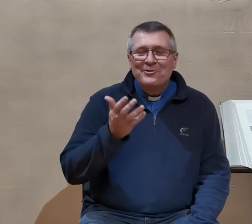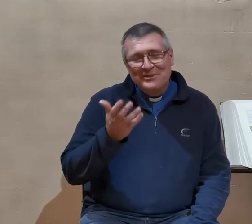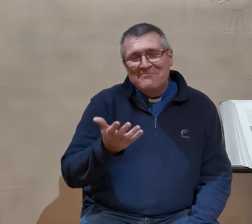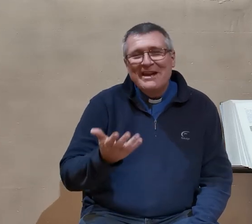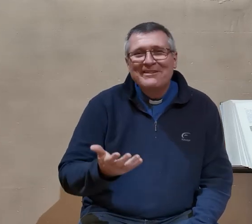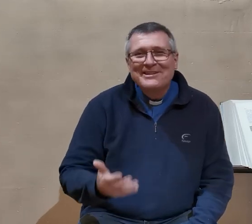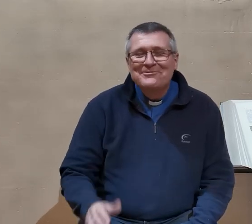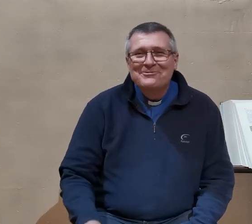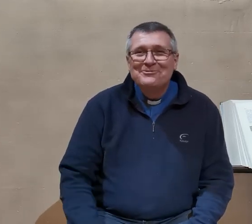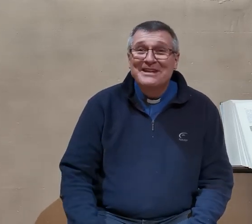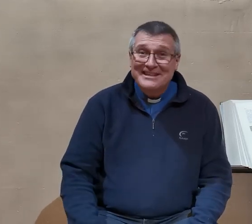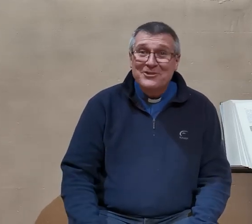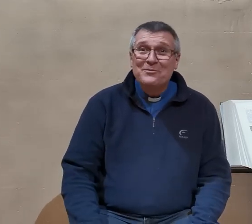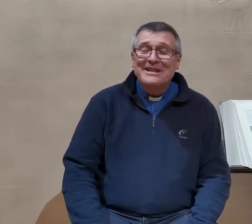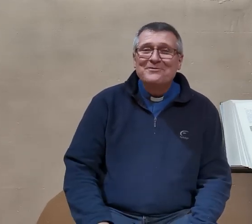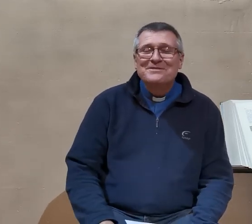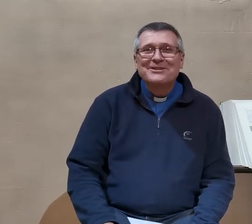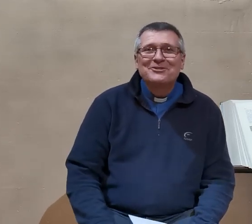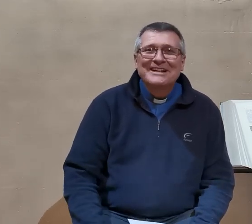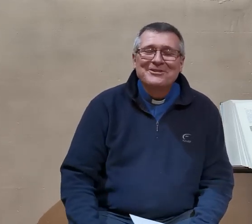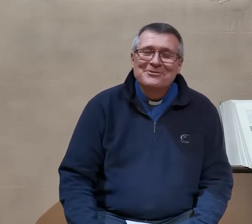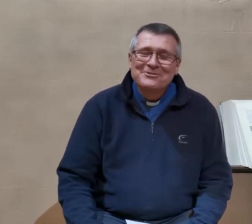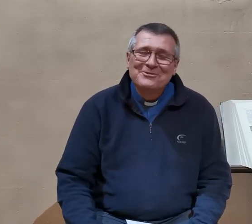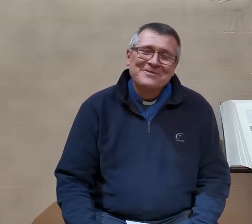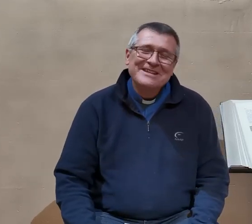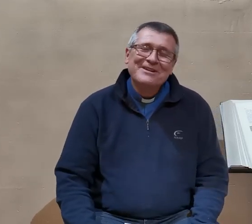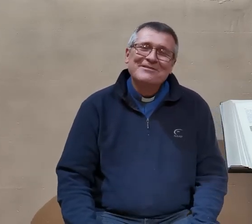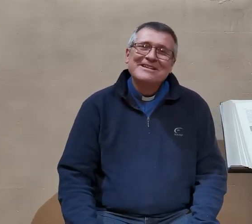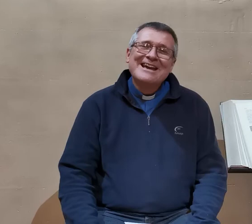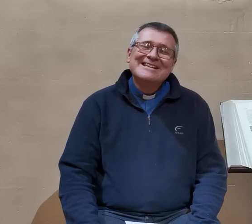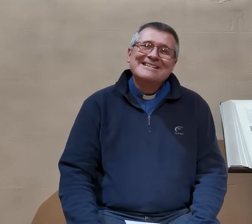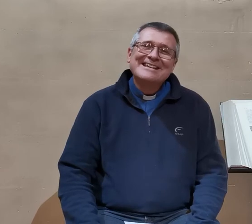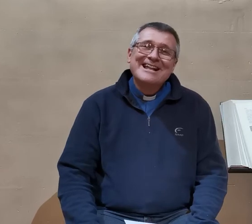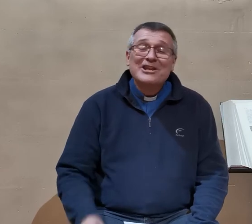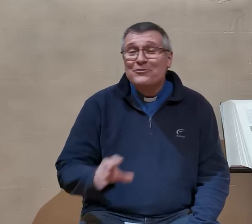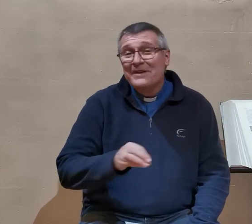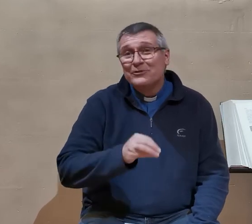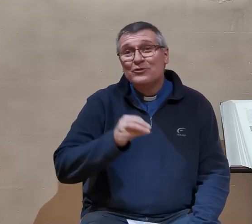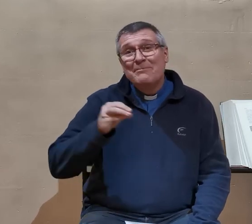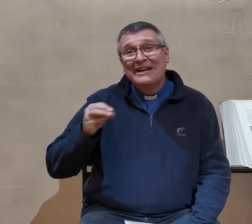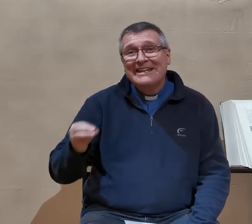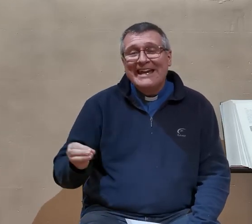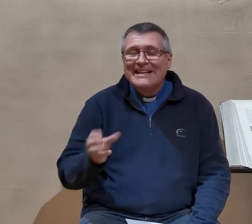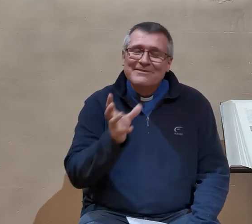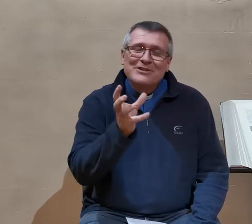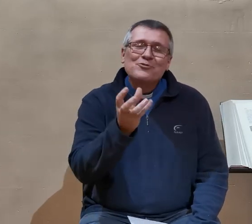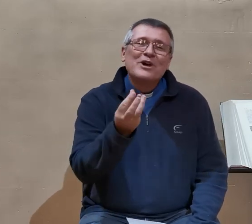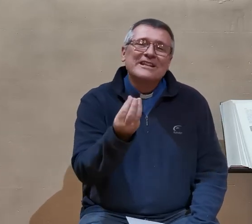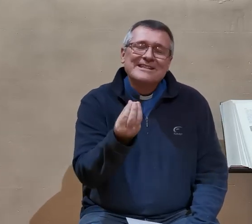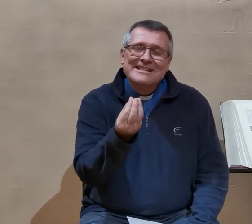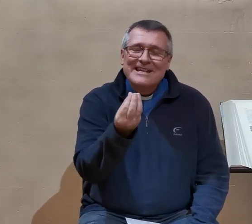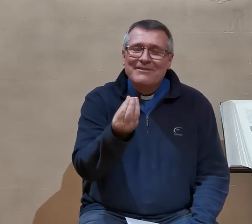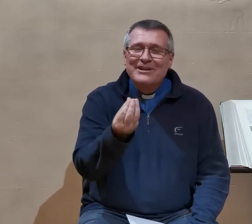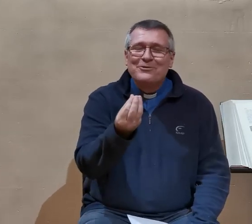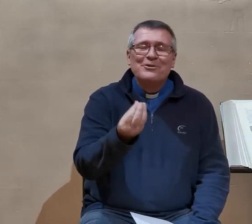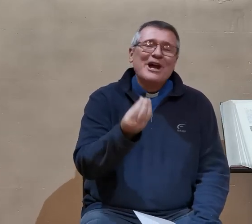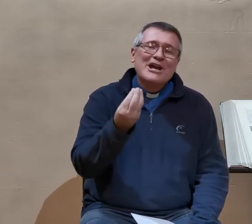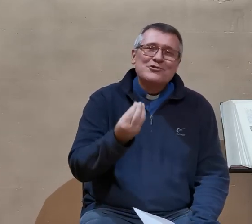Une des merveilles du catechuménat que vous êtes en train de vivre, c'est la découverte de la prière qui va se concrétiser avec un